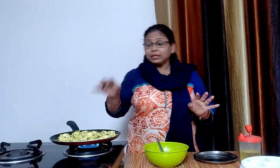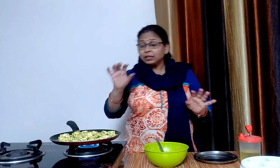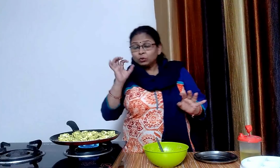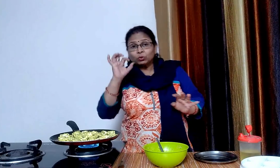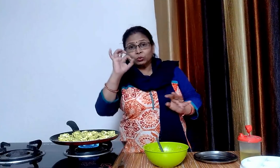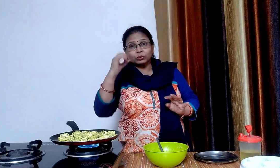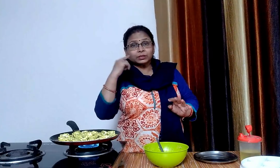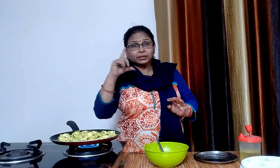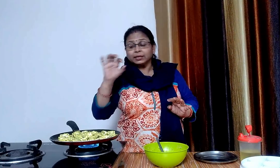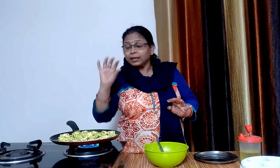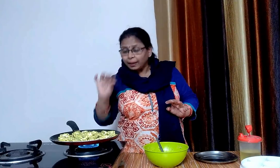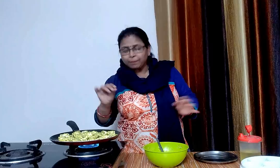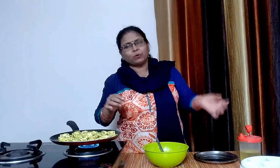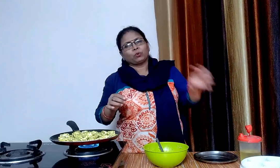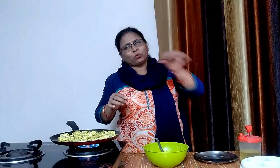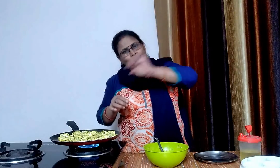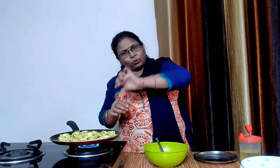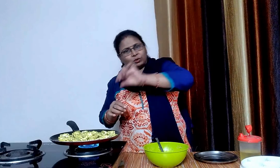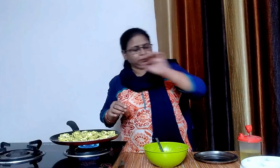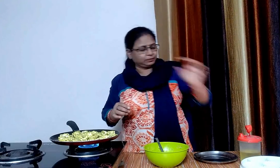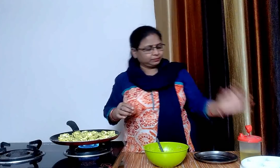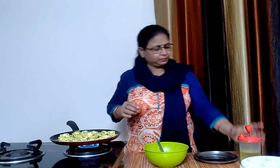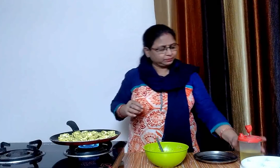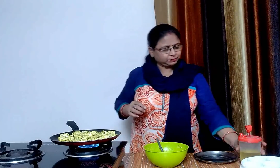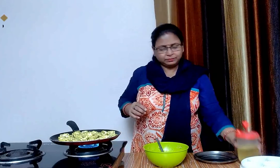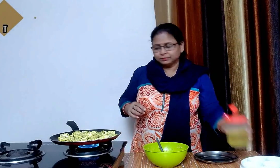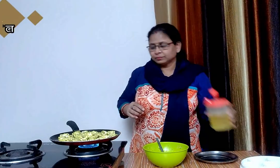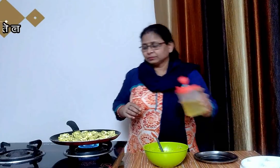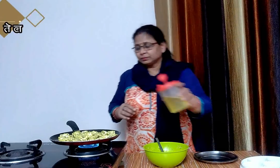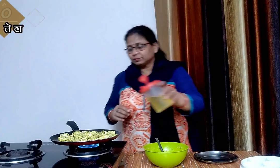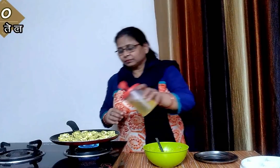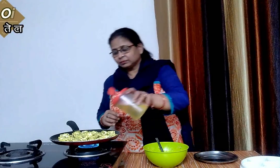अगर आपको तेल कम लगे तो आपको थोड़ा सा तेल उपर से एड़ कर सकते हैं